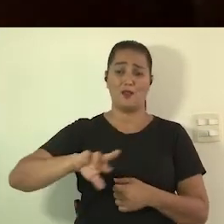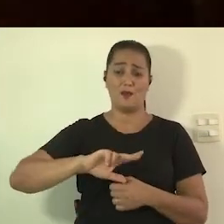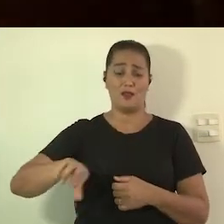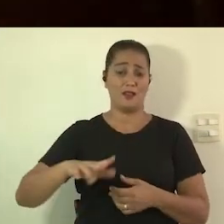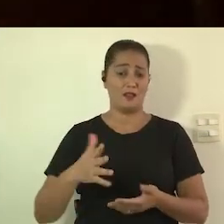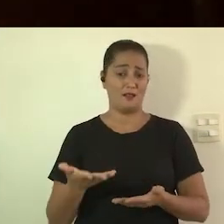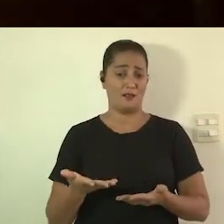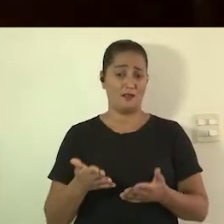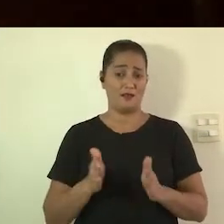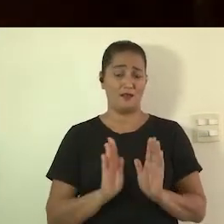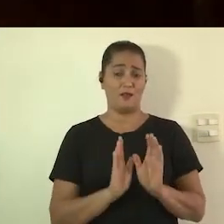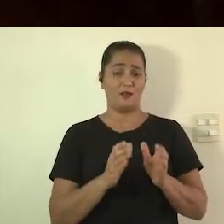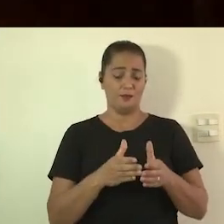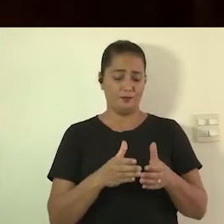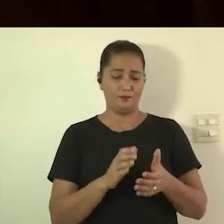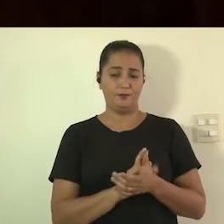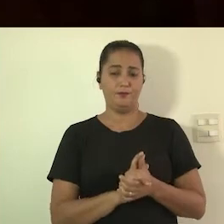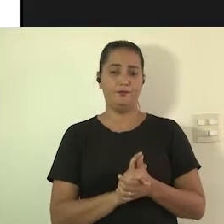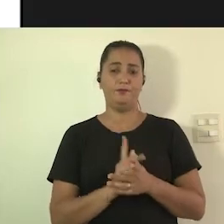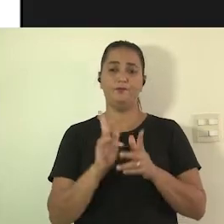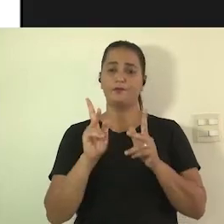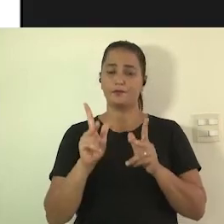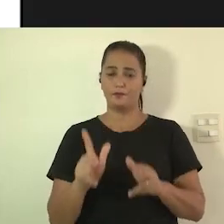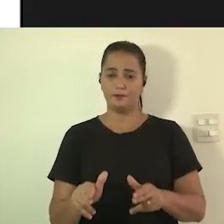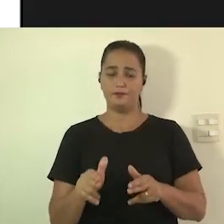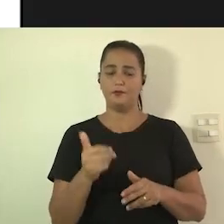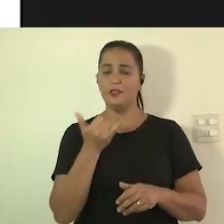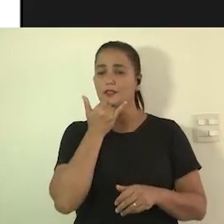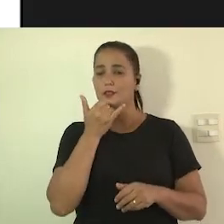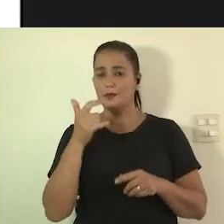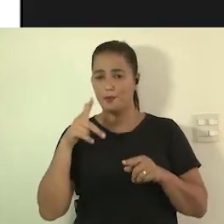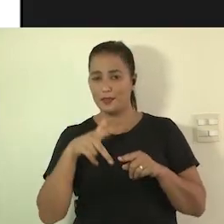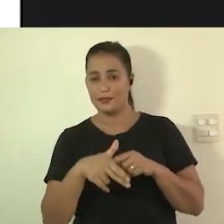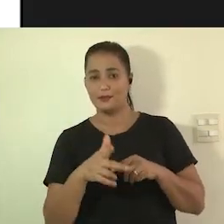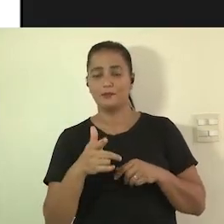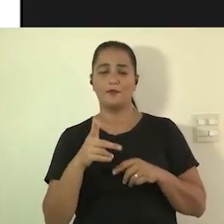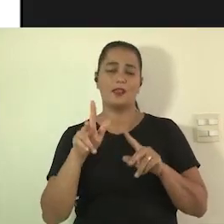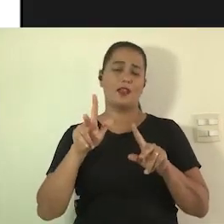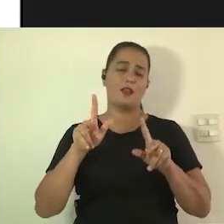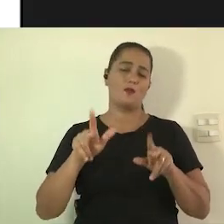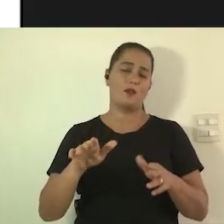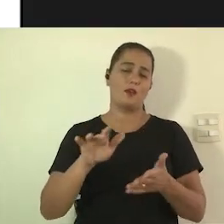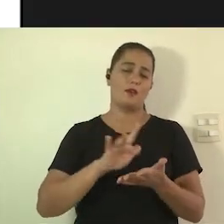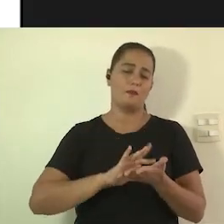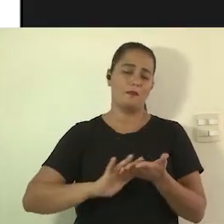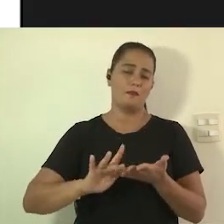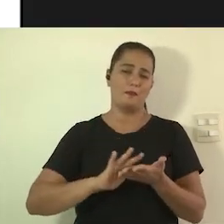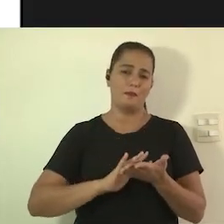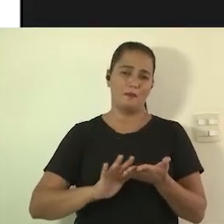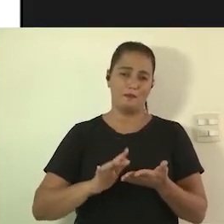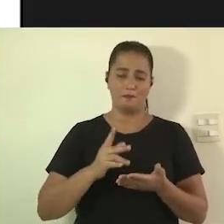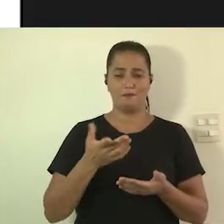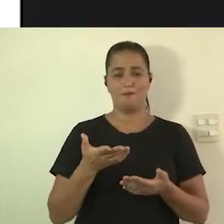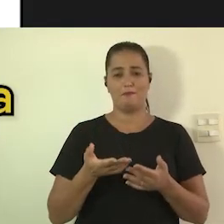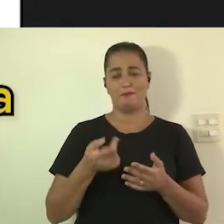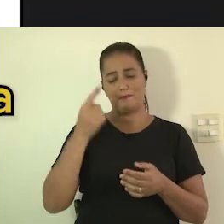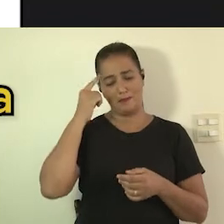iguais e existem grupos diferentes diga é a mesma coisa desculpa Lilia mas é a mesma coisa do braile né muitas